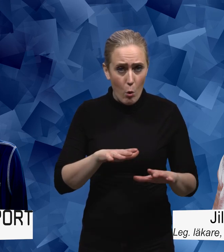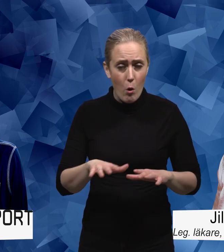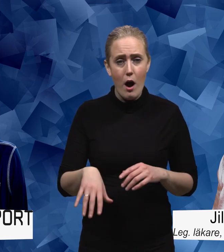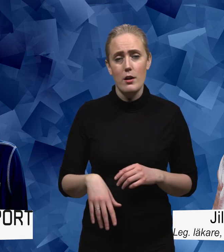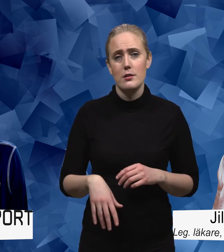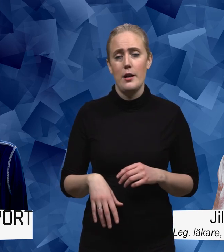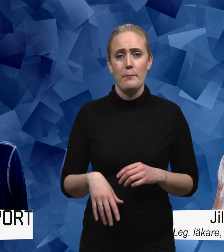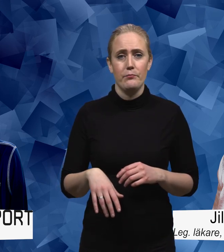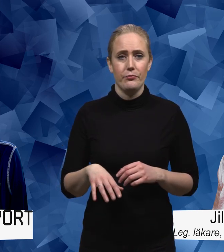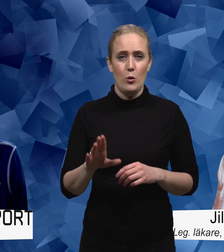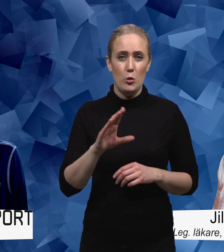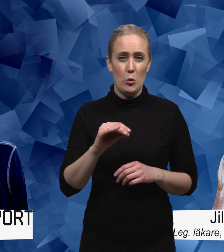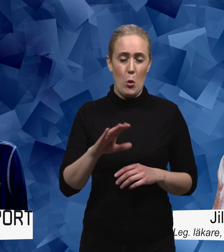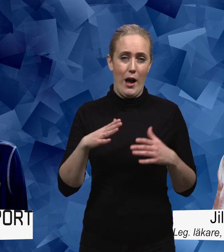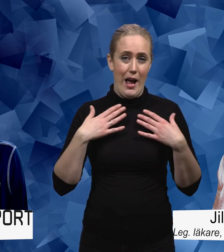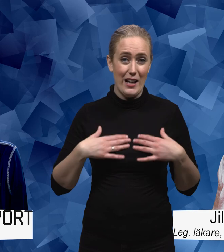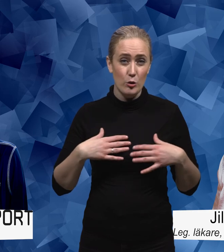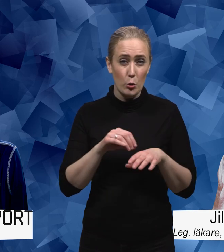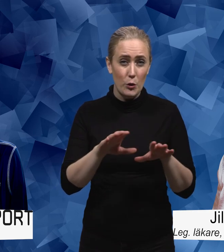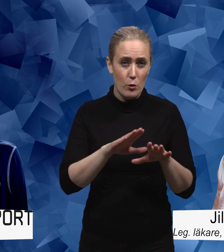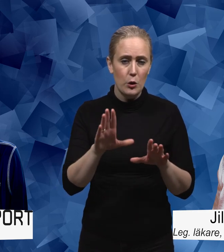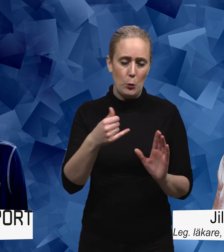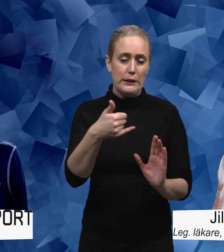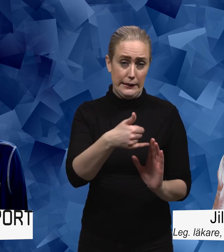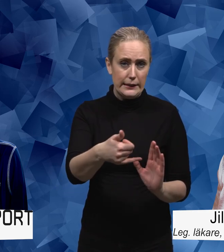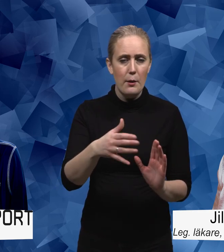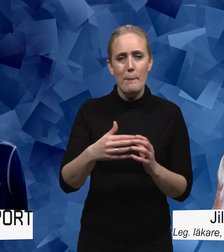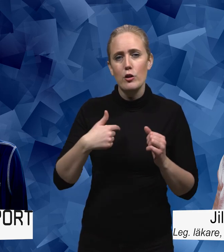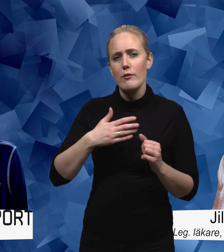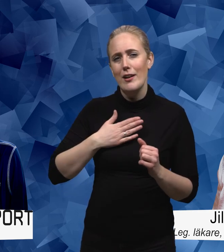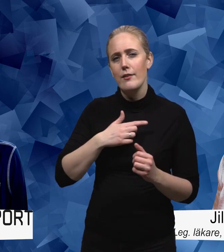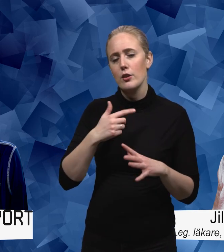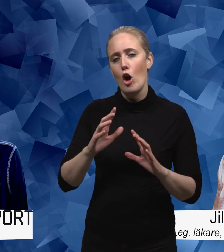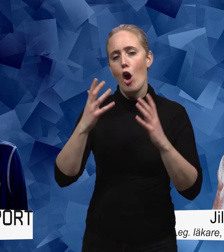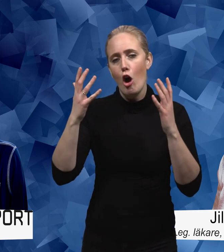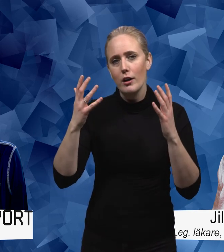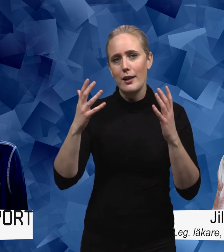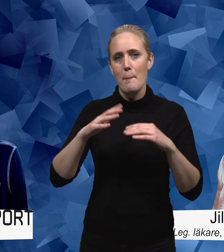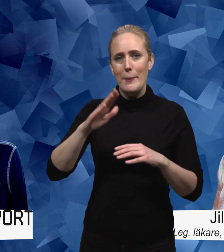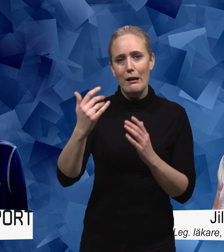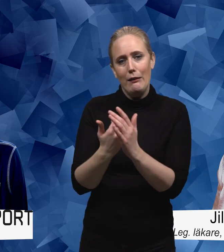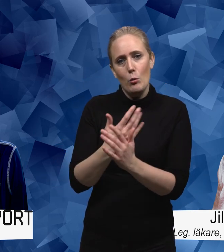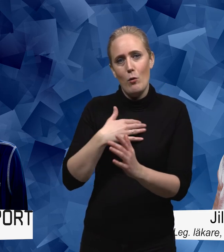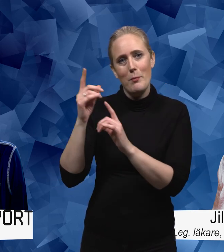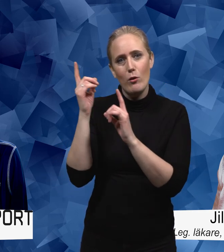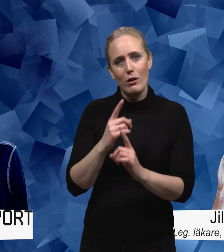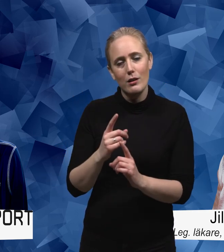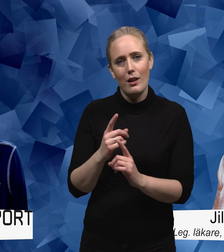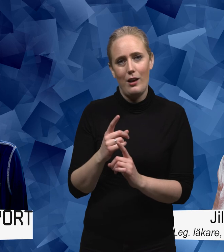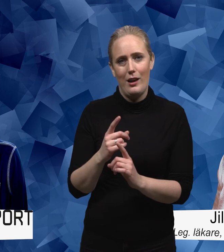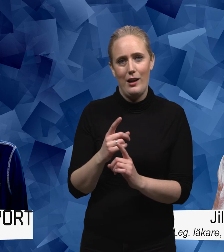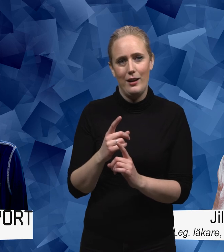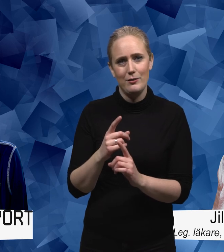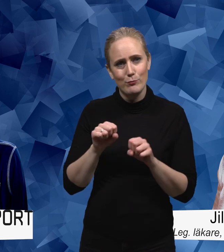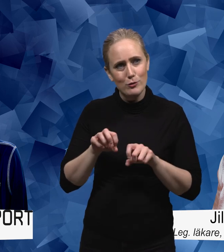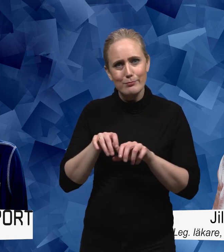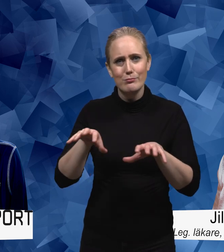om jag ska hålla med hälso- och sjukvården så får det bli där men annars skulle jag också önska att vi kunde öka det ännu mer i befolkningen för jag tror att det är